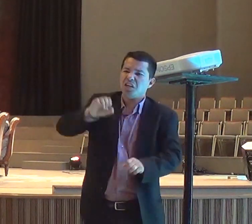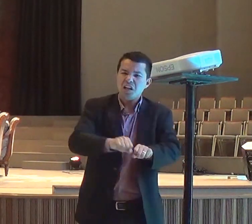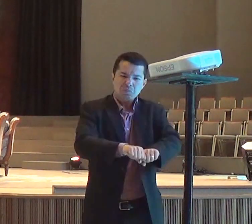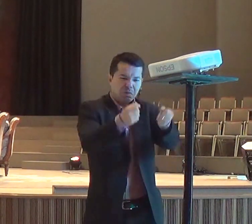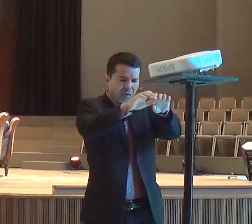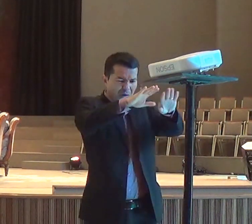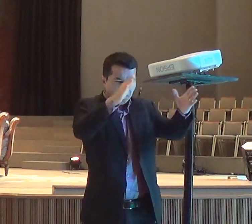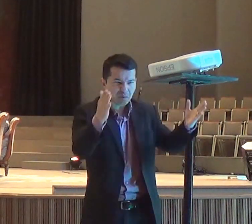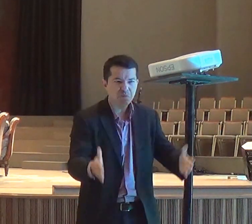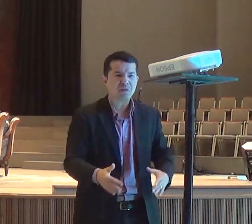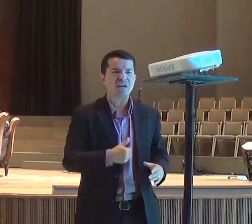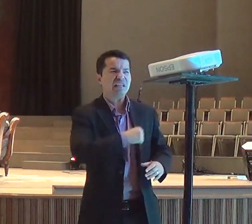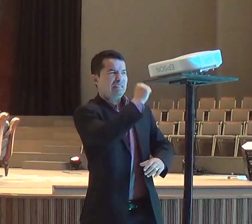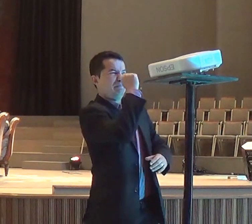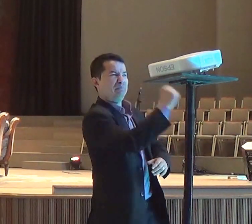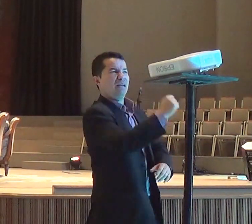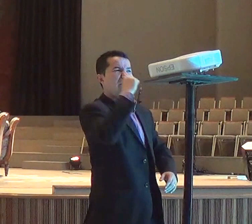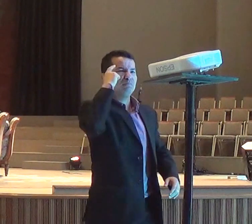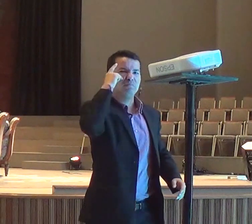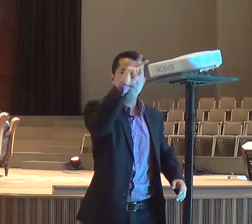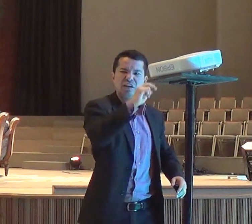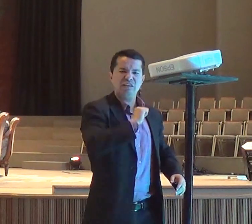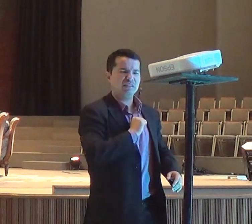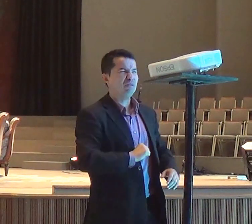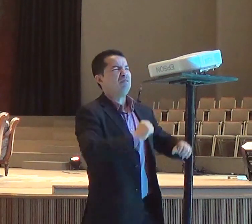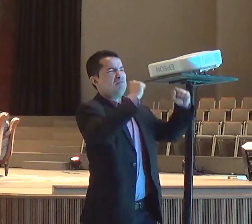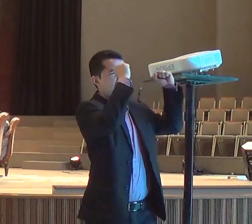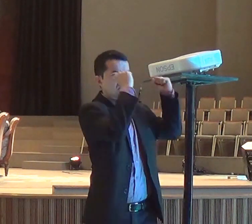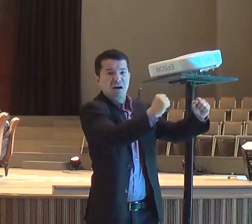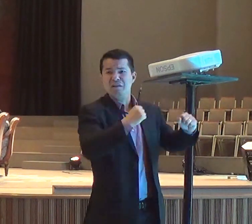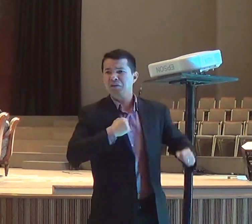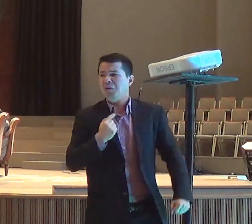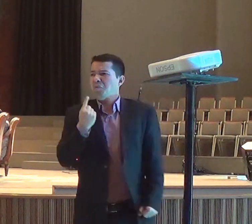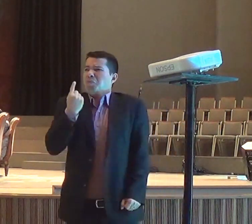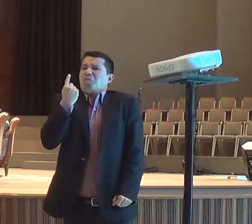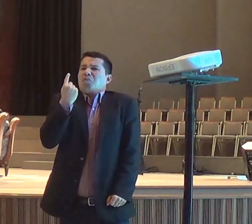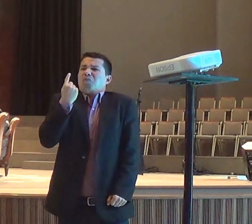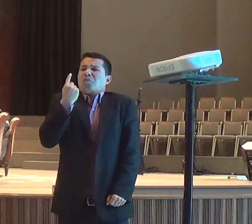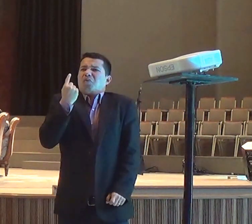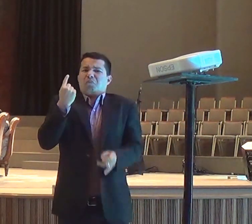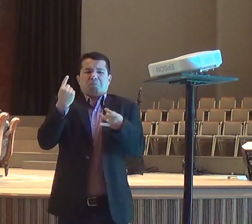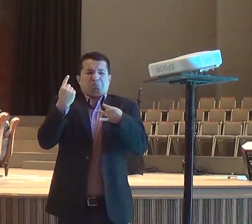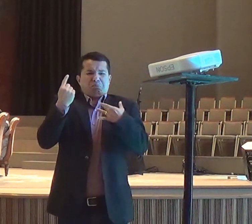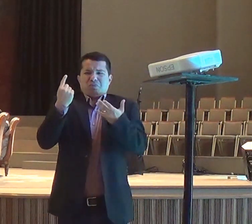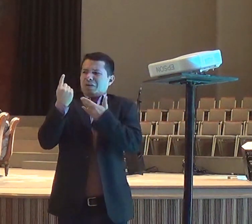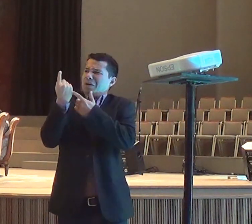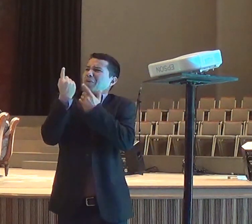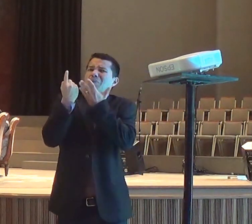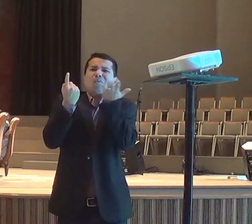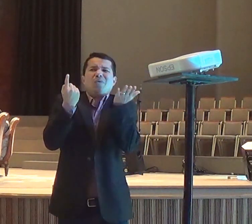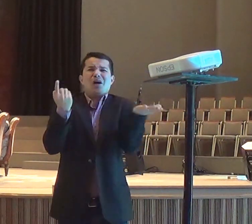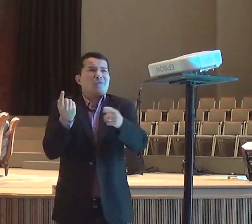mataram, os teus profetas, a espada, sou o único, que sobrou, e agora também, estão procurando, matar-me,